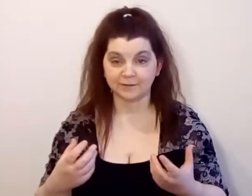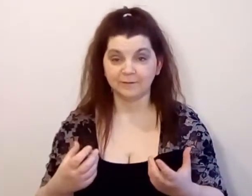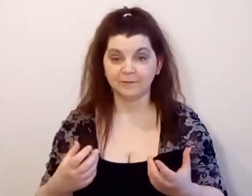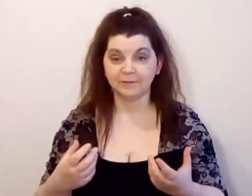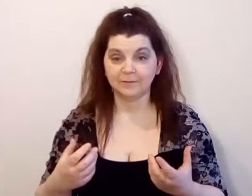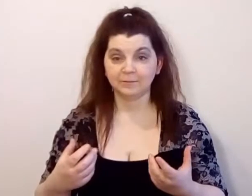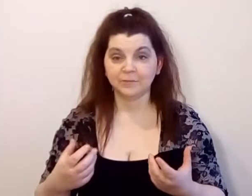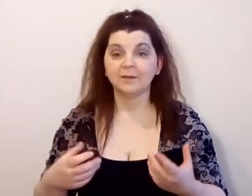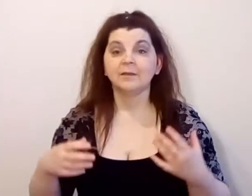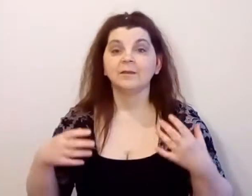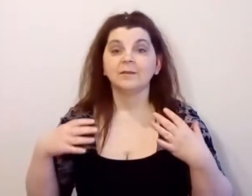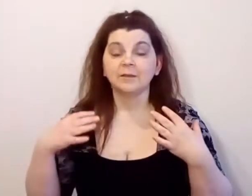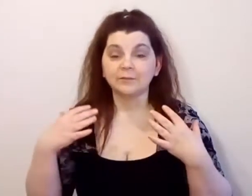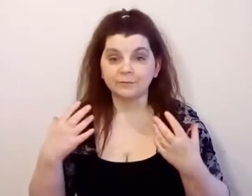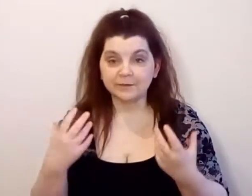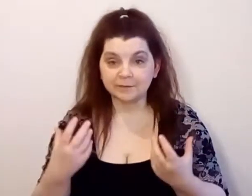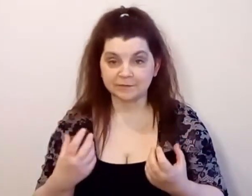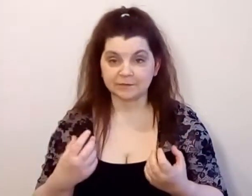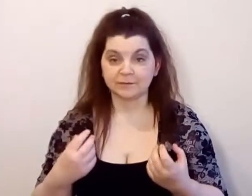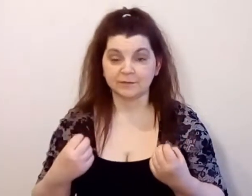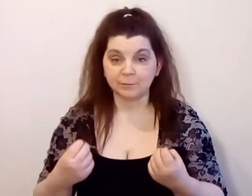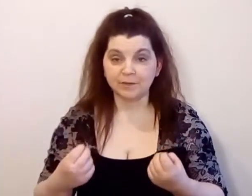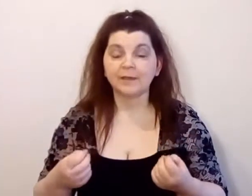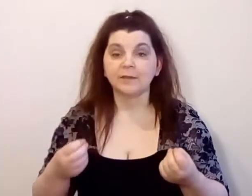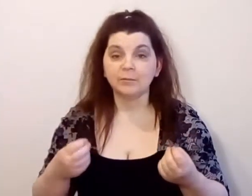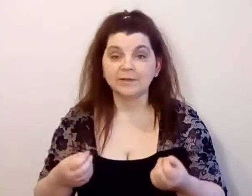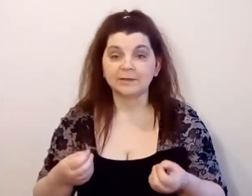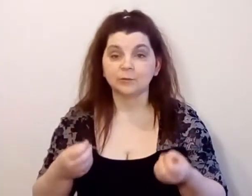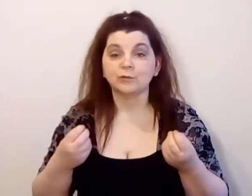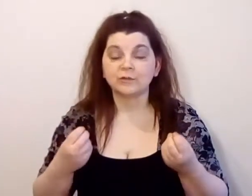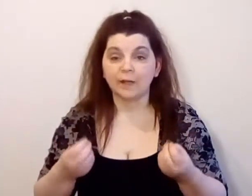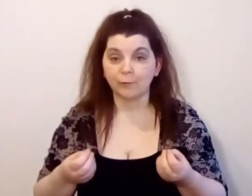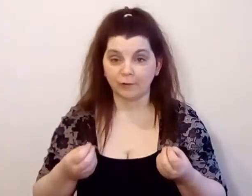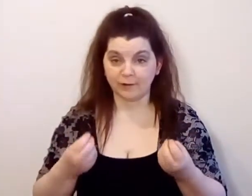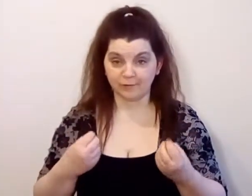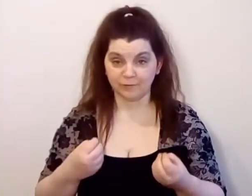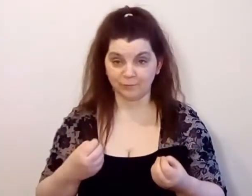и выработать в себе именно ту самую харизму.